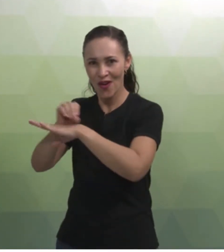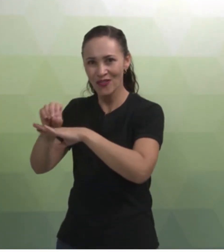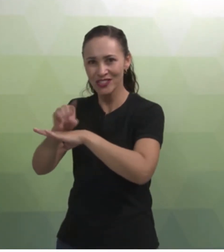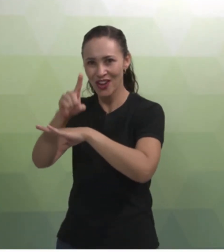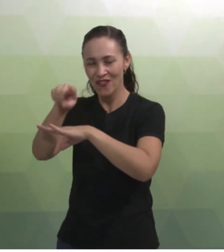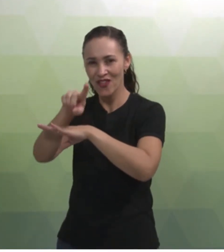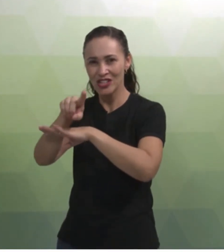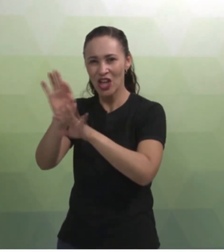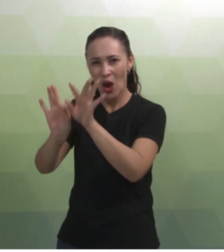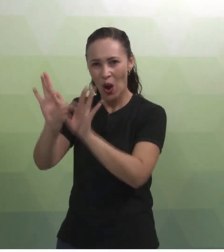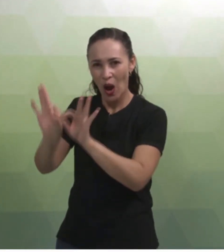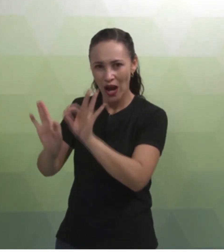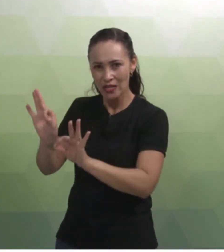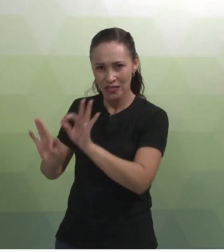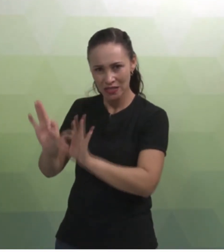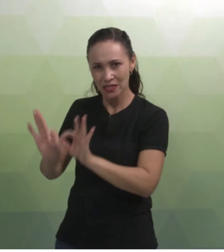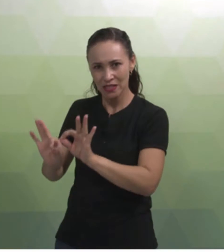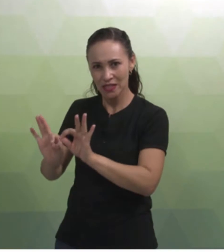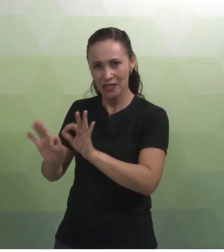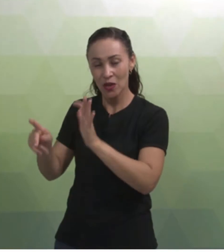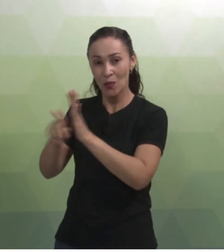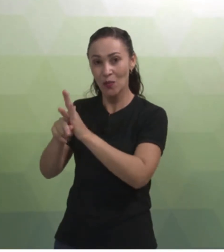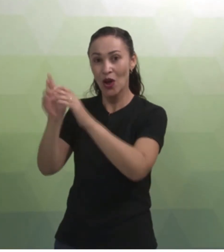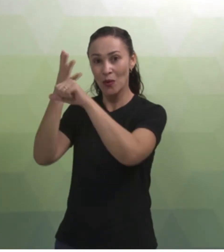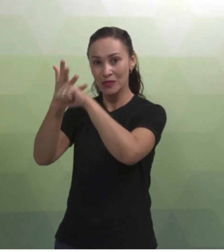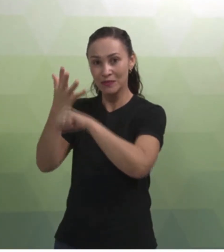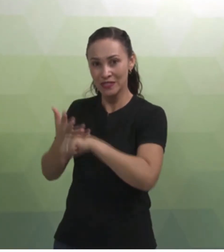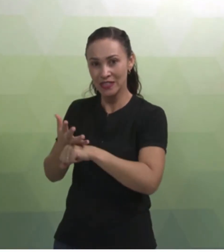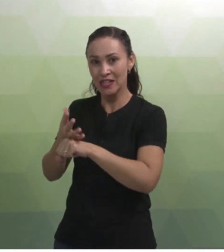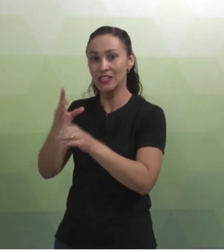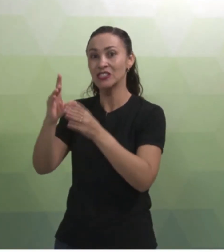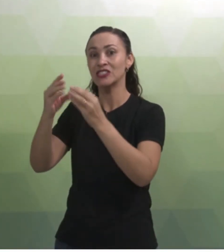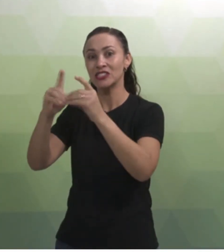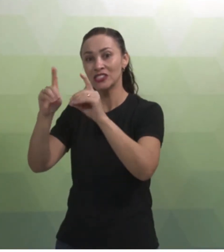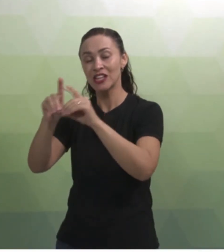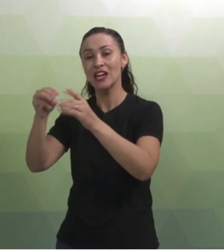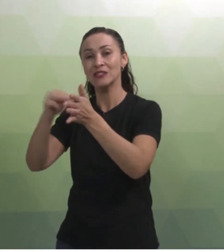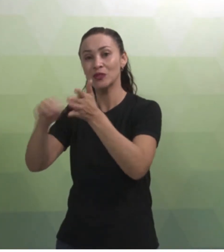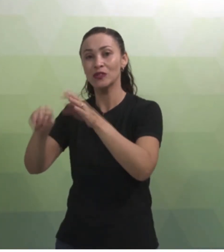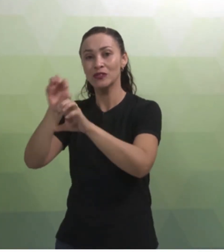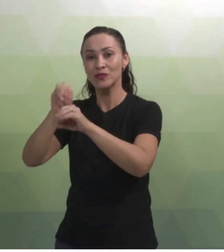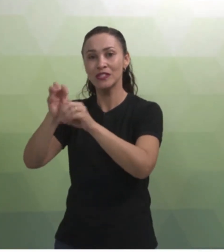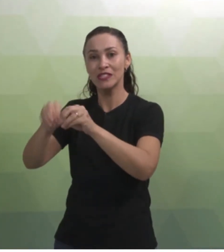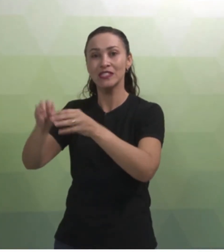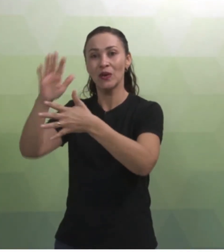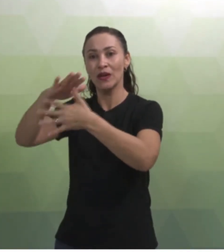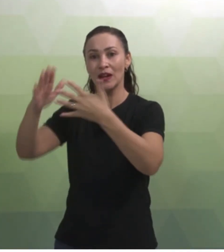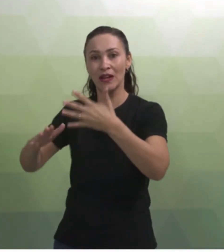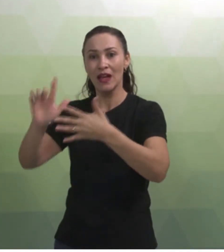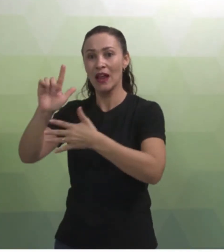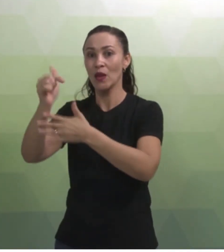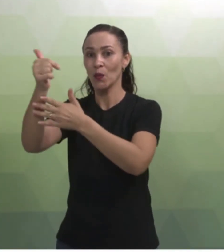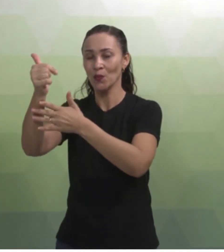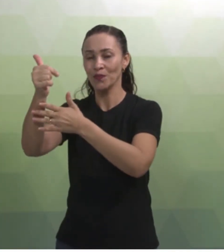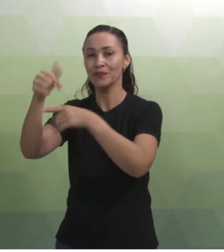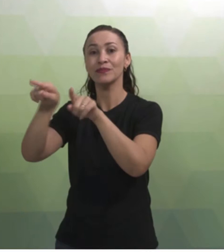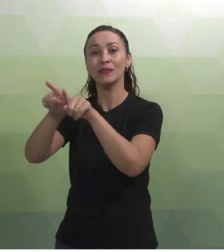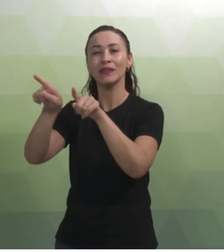Lembram das oficinas que vocês estão construindo na disciplina de didática e metodologia de ensino em língua de sinais brasileira, como